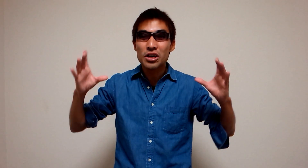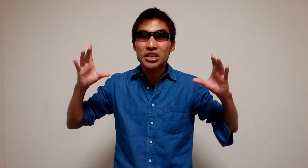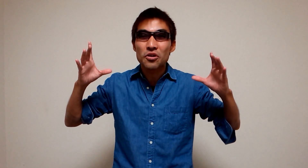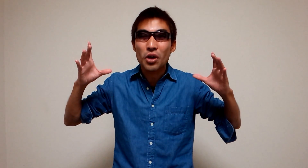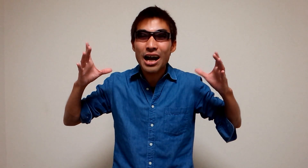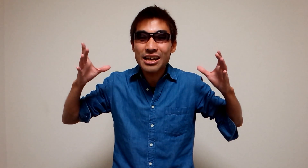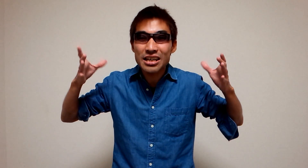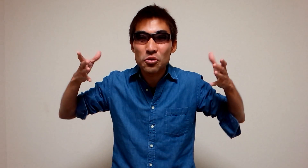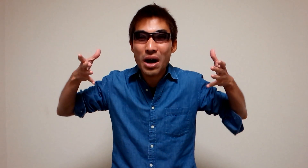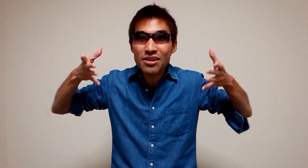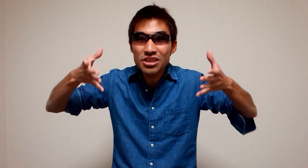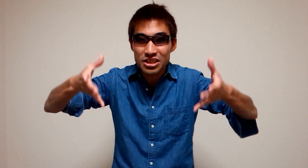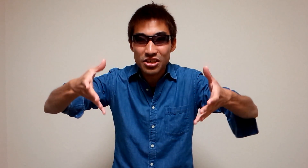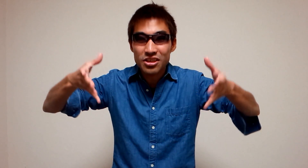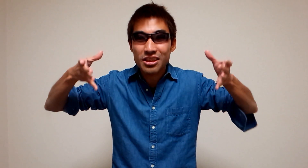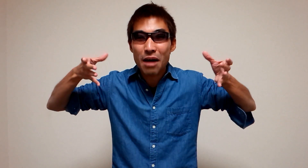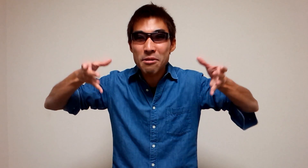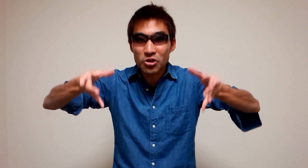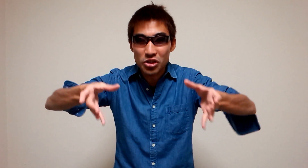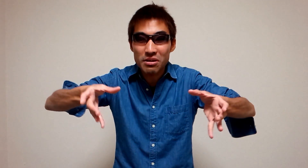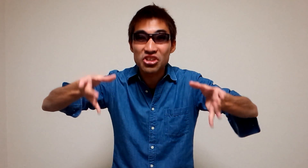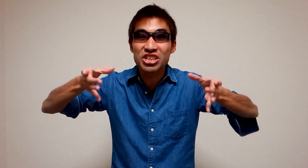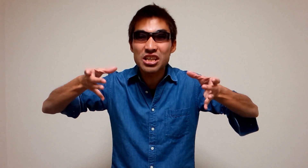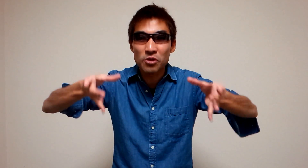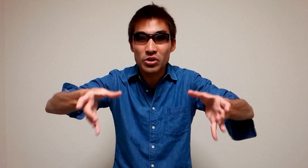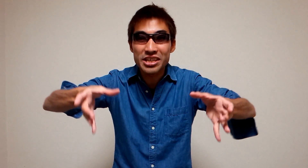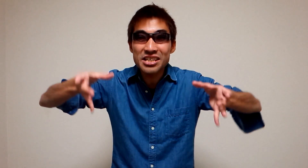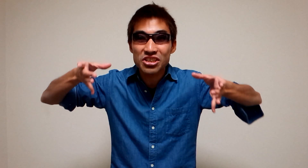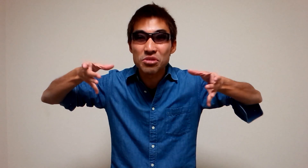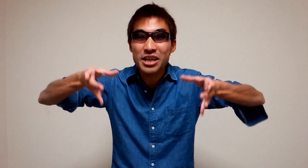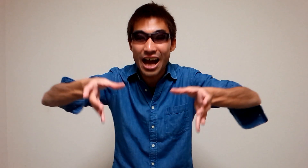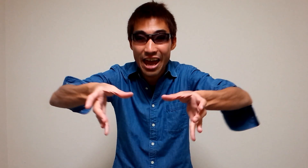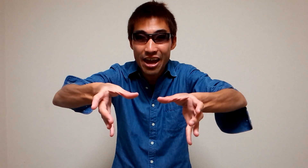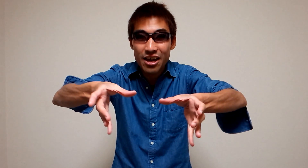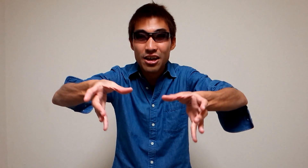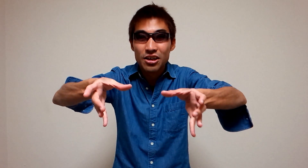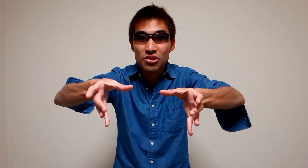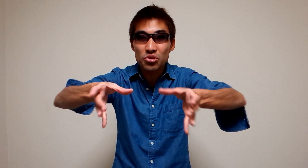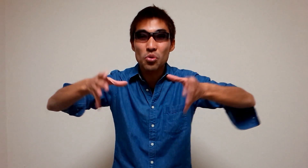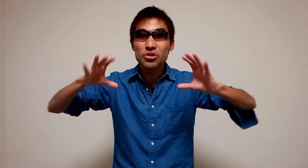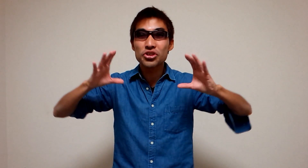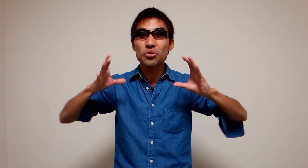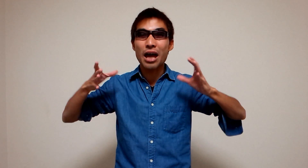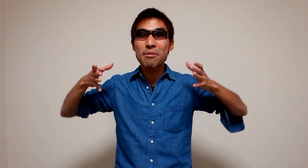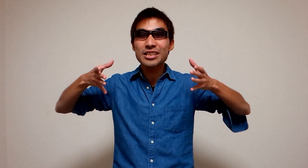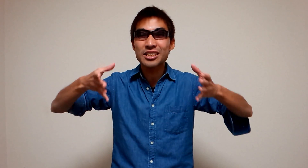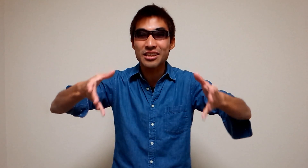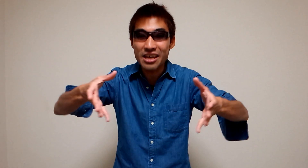彼らに悪い食べ物いわゆるGMO遺伝子組み替えの食事を食べさせて